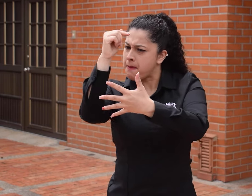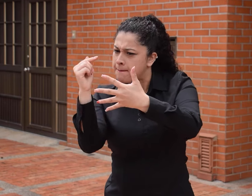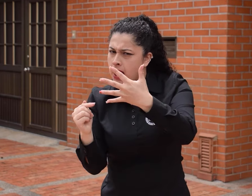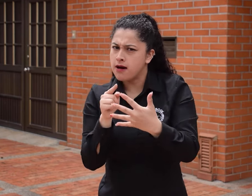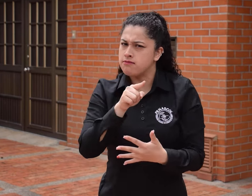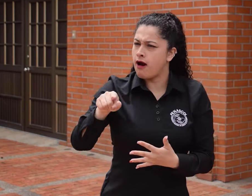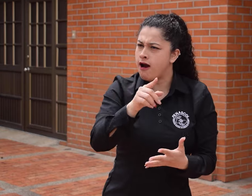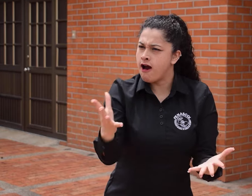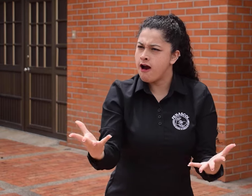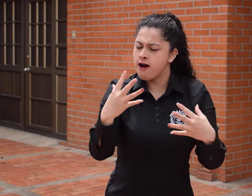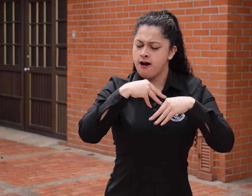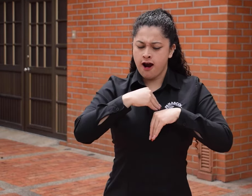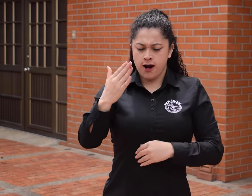Recuerda que es tu derecho.